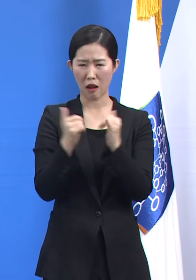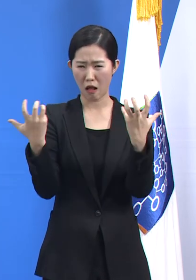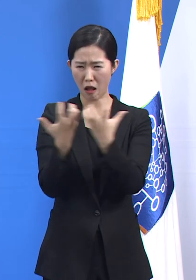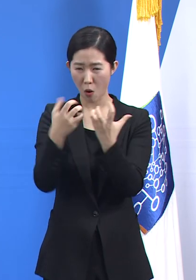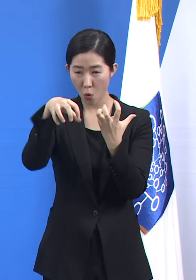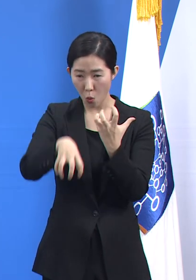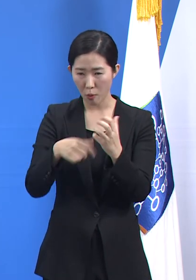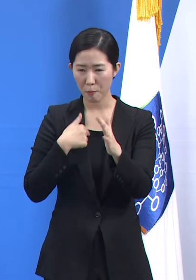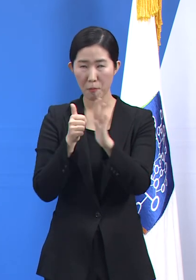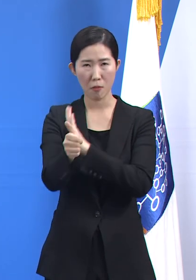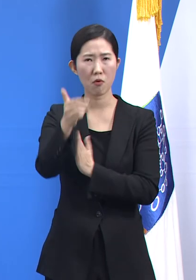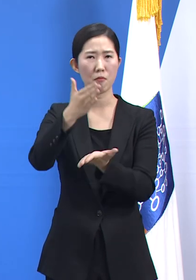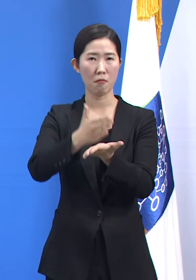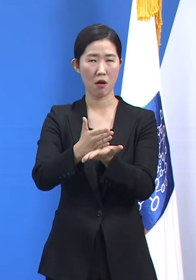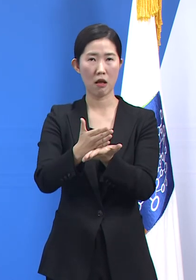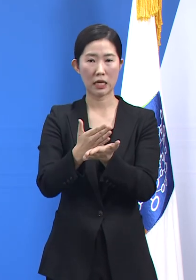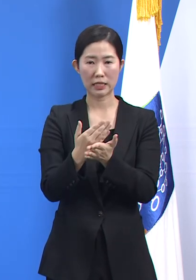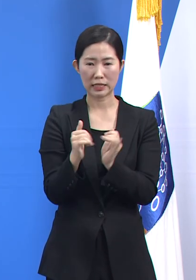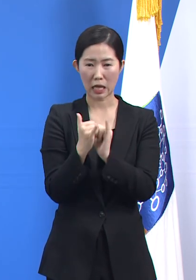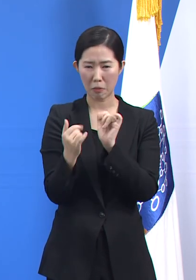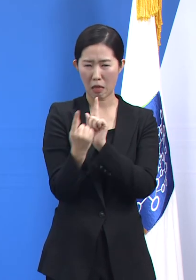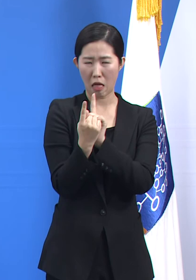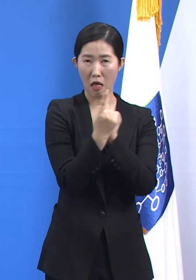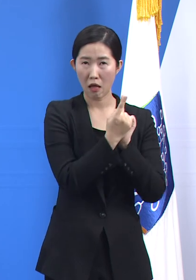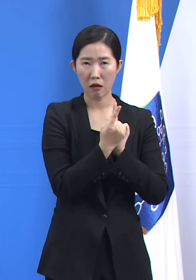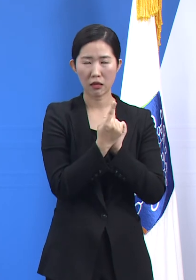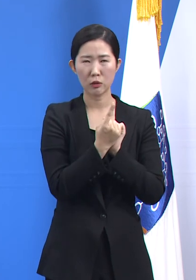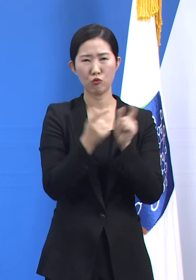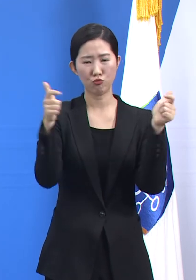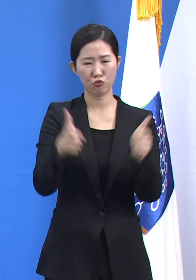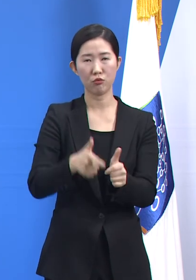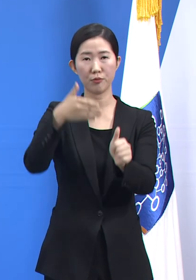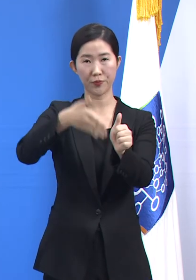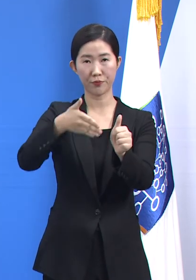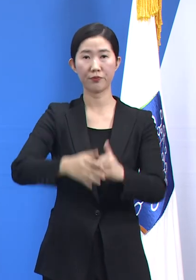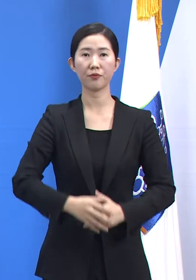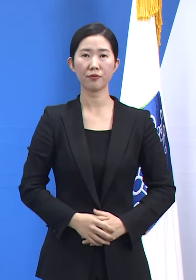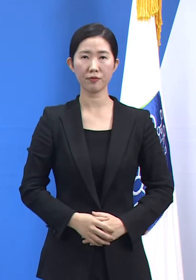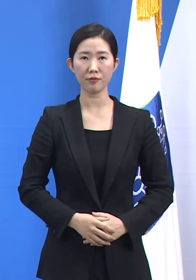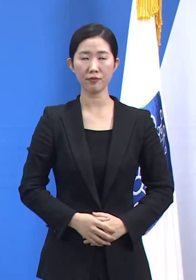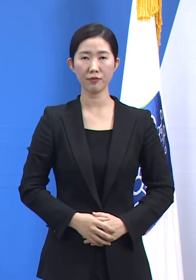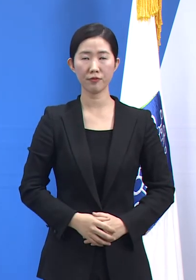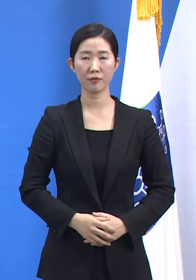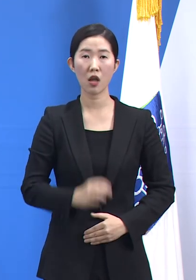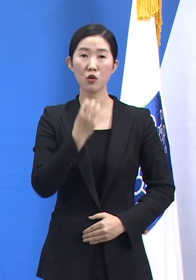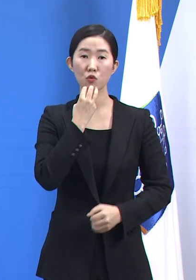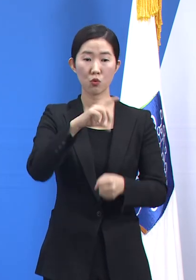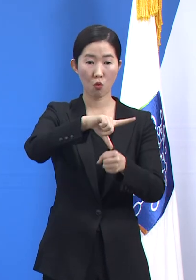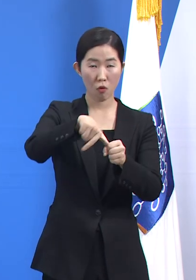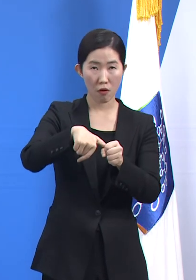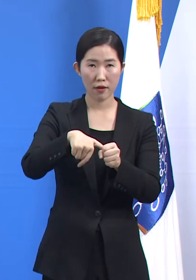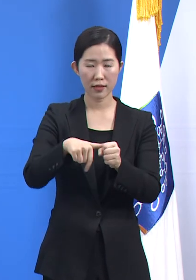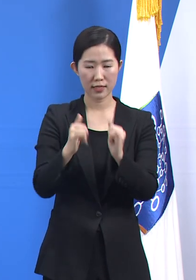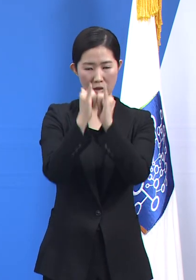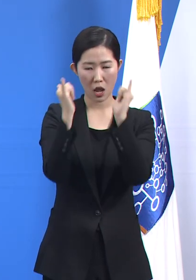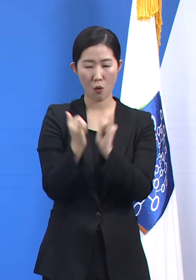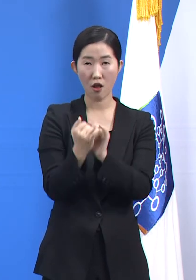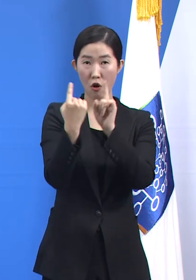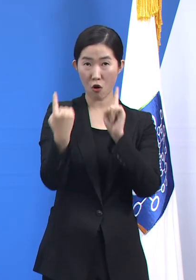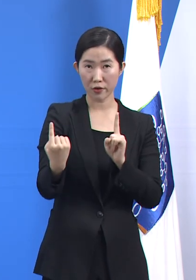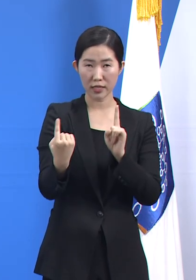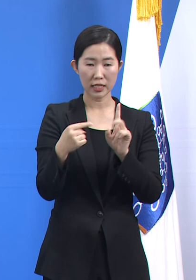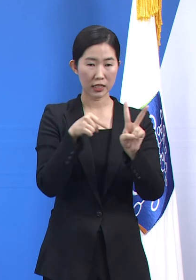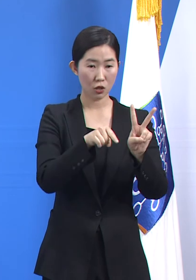밀접 접촉을 최소화해 주시기 바랍니다. 수도권의 사회적 거리 두기 2.5단계가